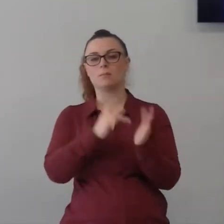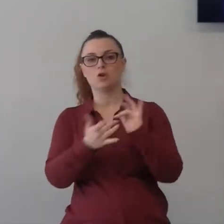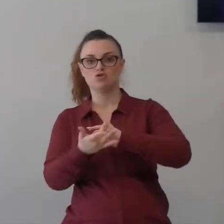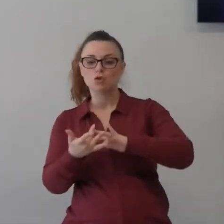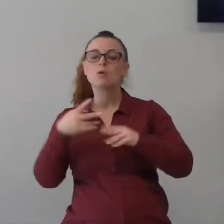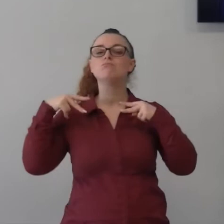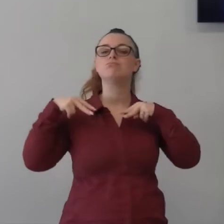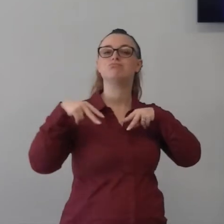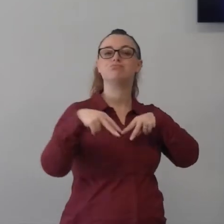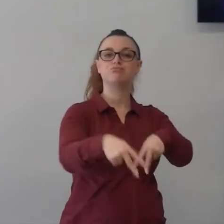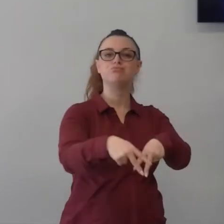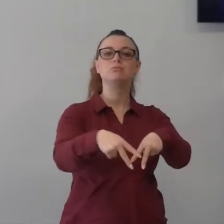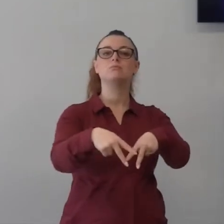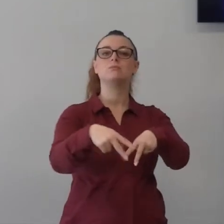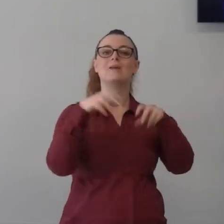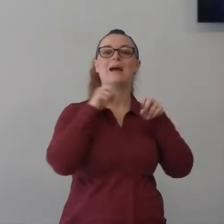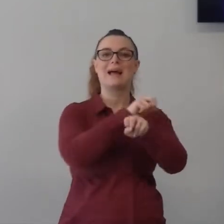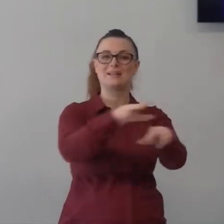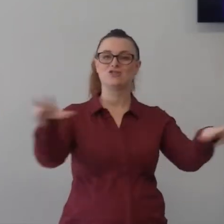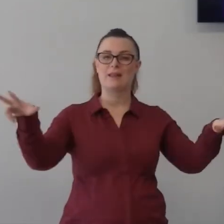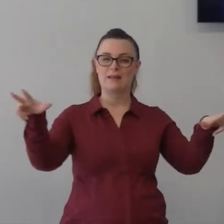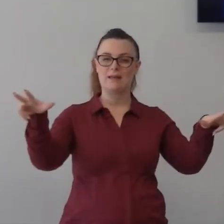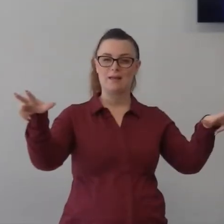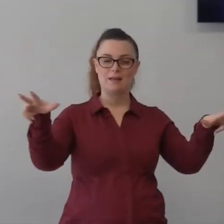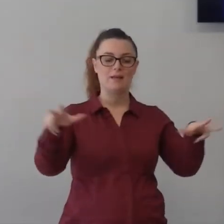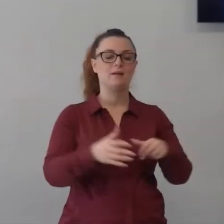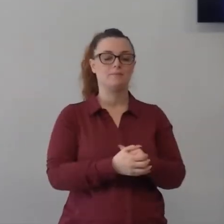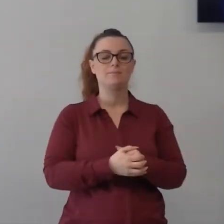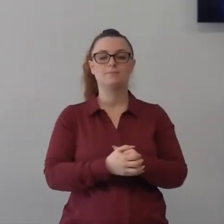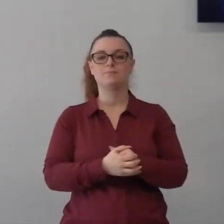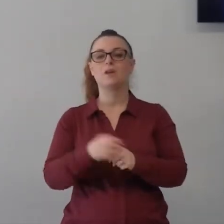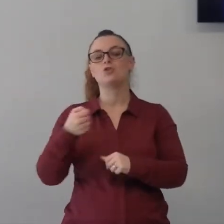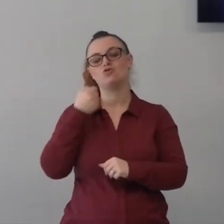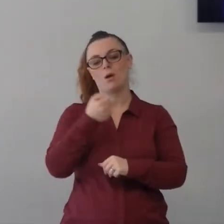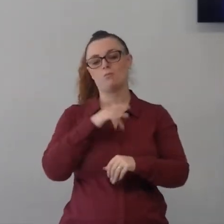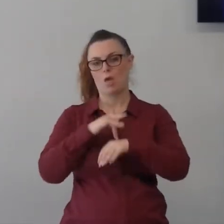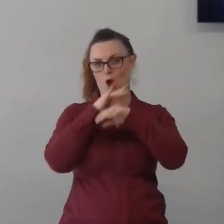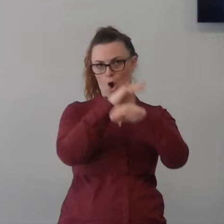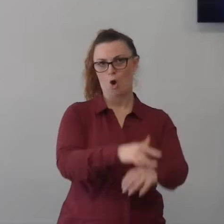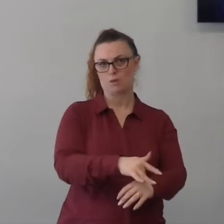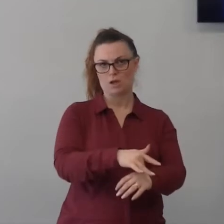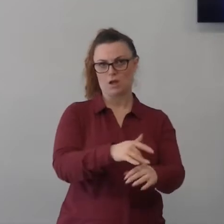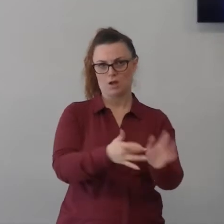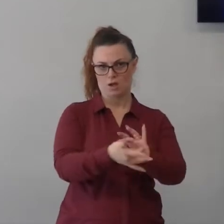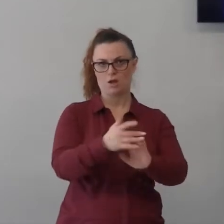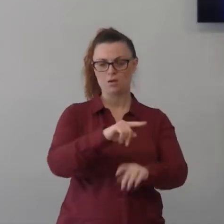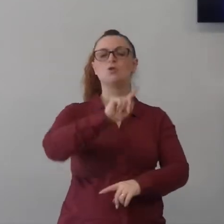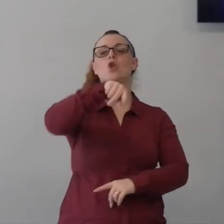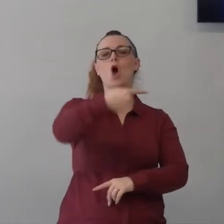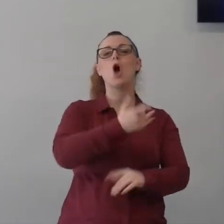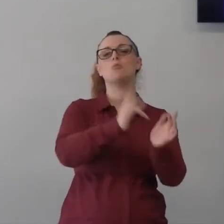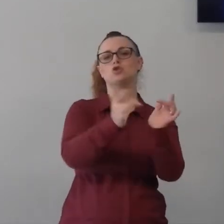evangelizzazione vi ricordate Gesù aveva predicato alle folle a un certo punto gli aveva detto ok passiamo all'altra riva